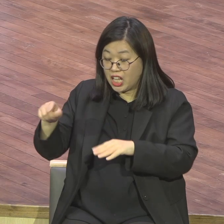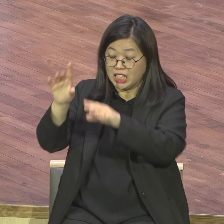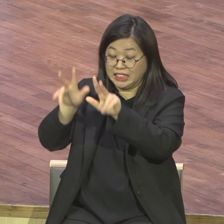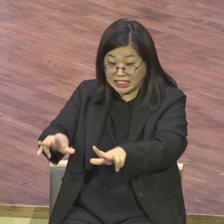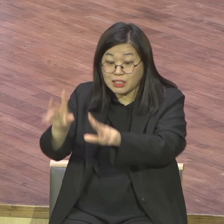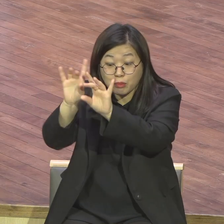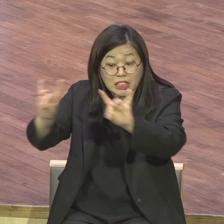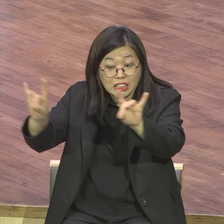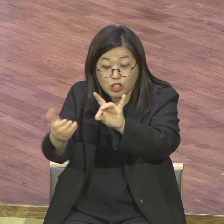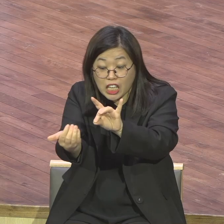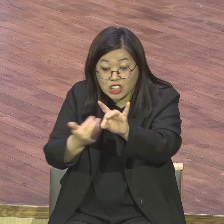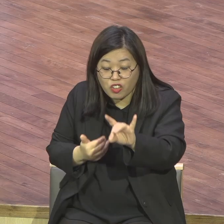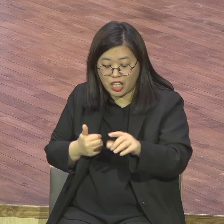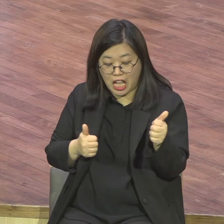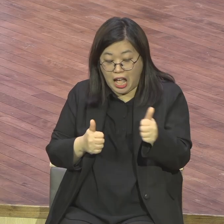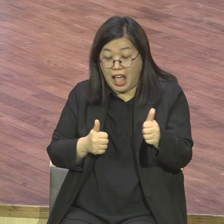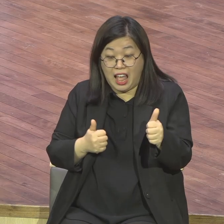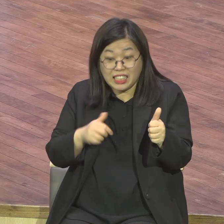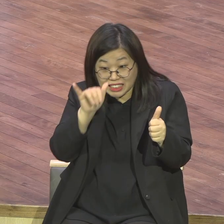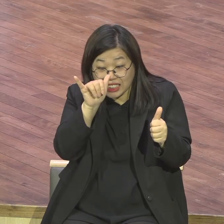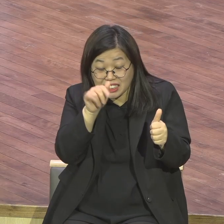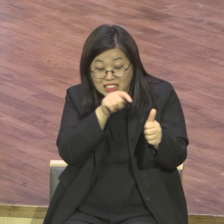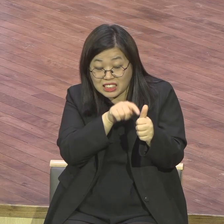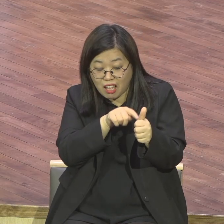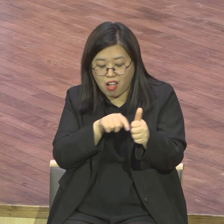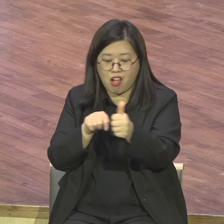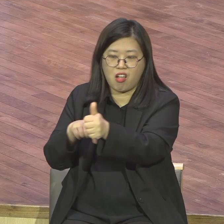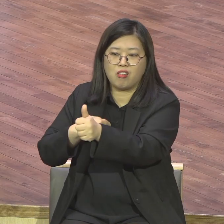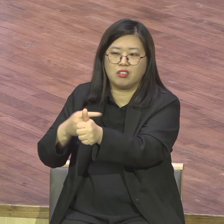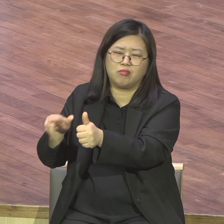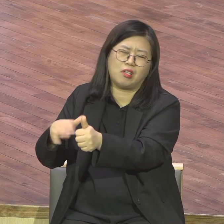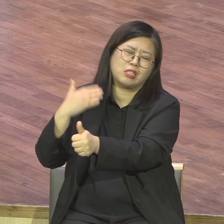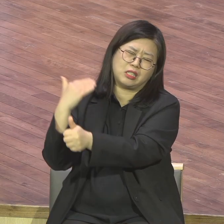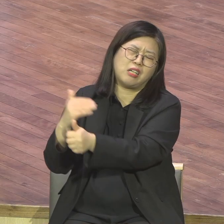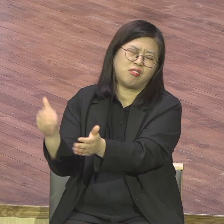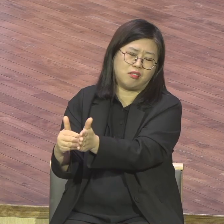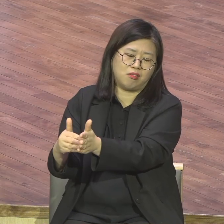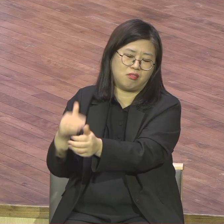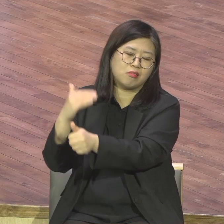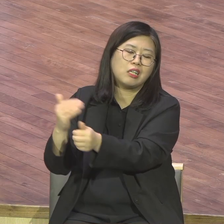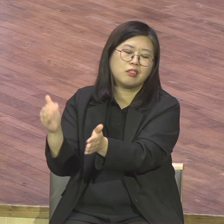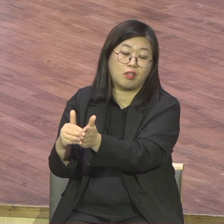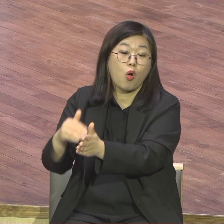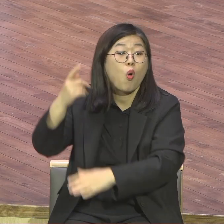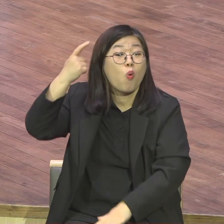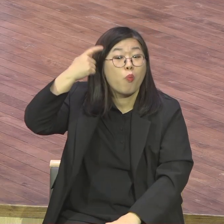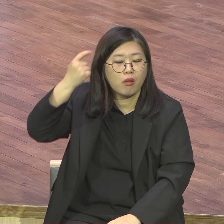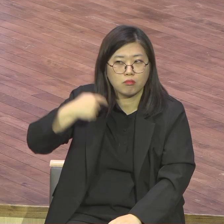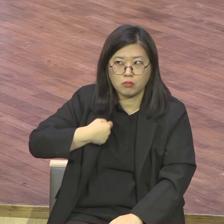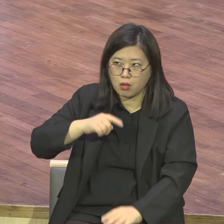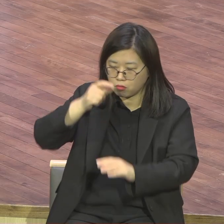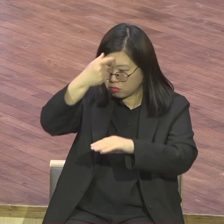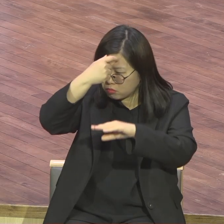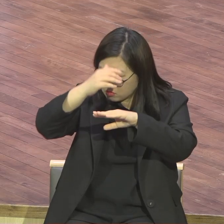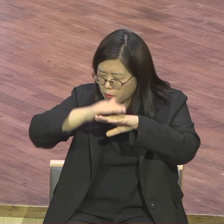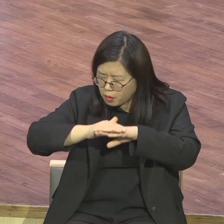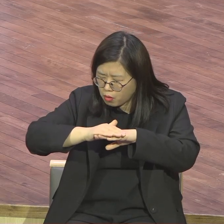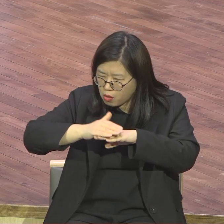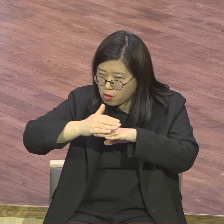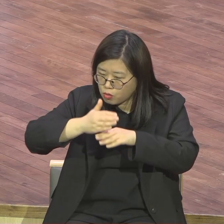나는 안 자릅니다. 우리 교육자들 우리 직원들 여기 지금 다 20년 이상 다 되고 다 우리 비서들 20년 이상 다. 나 사람 자를 줄